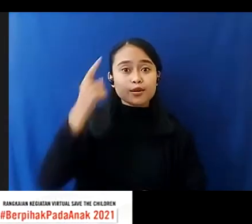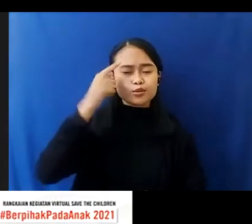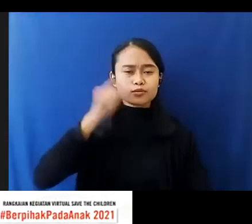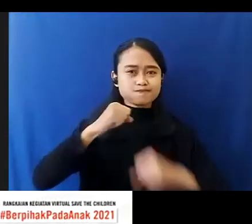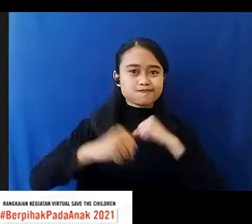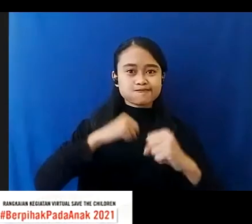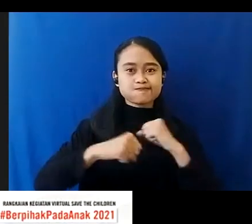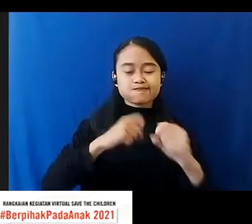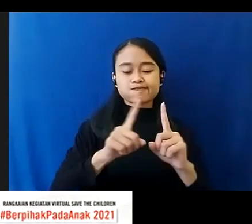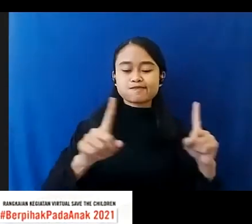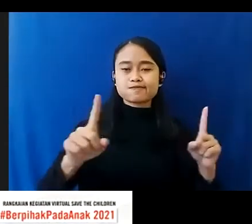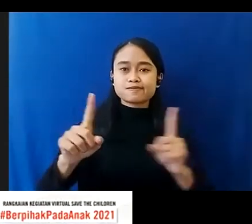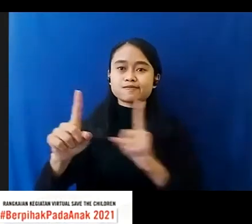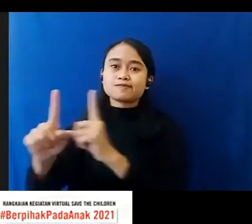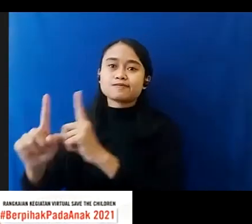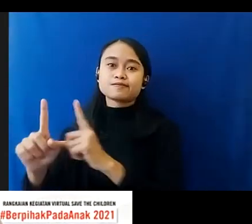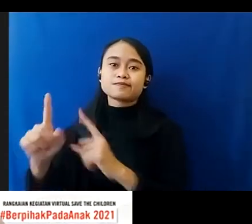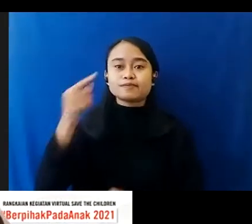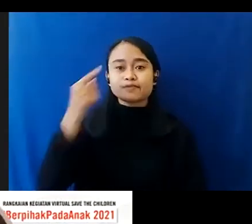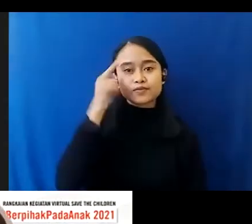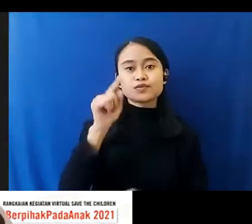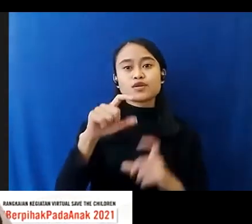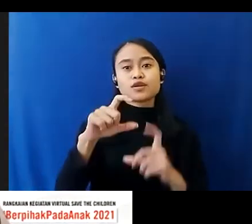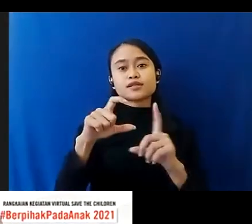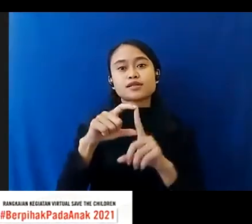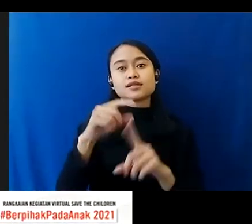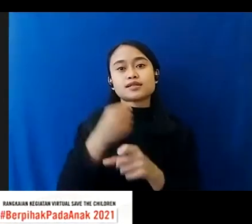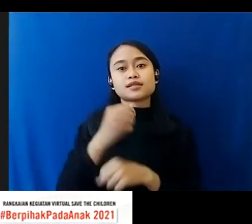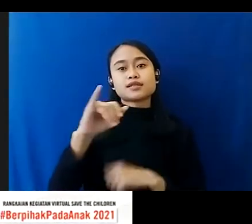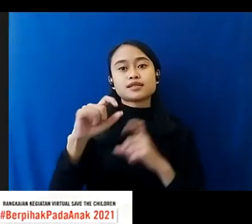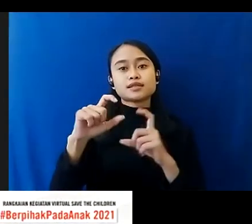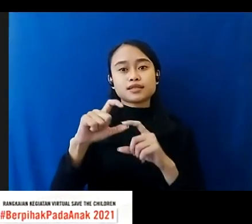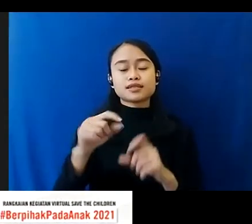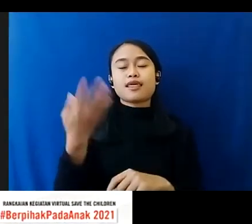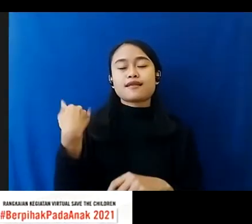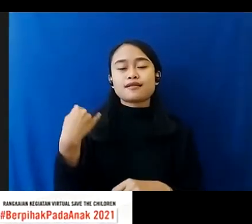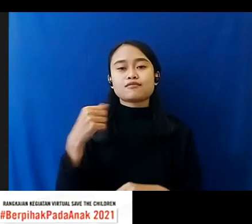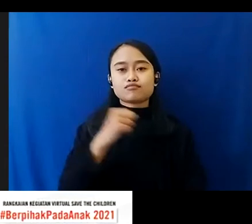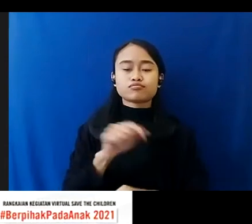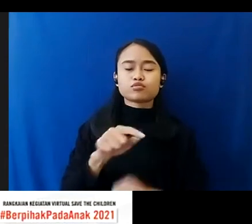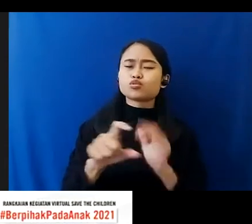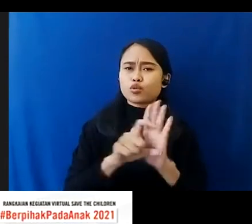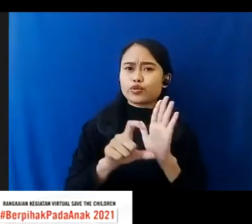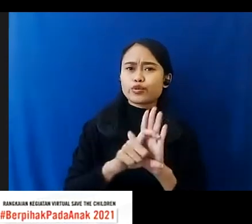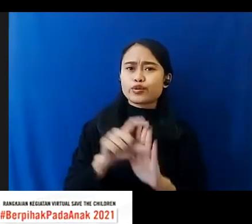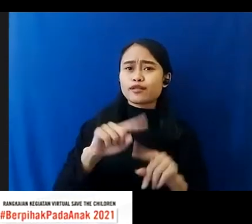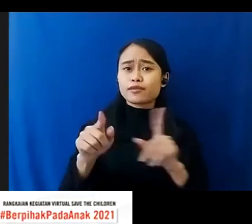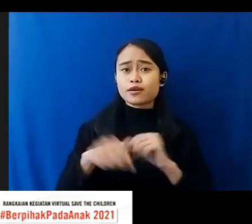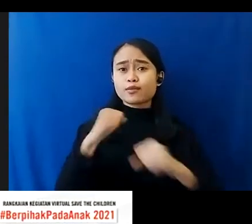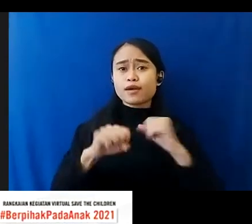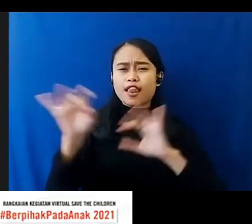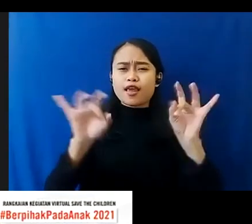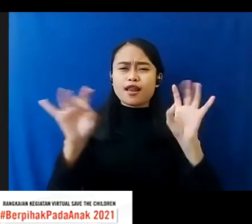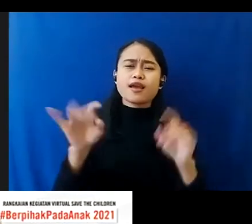Ketertinggalan Ataupun Disrupsi Dari SDGs Tadi Ini Cuma Salah Satu Contoh Upaya Yang Lain Tentunya Dari Sisi Demand Kita Bagaimana